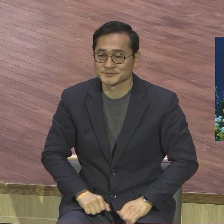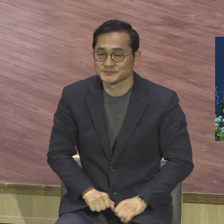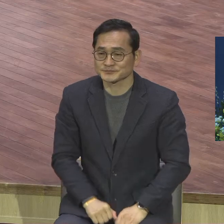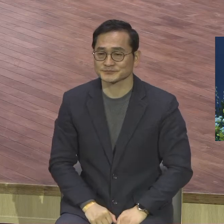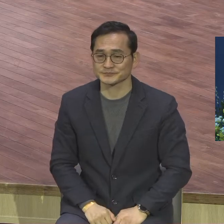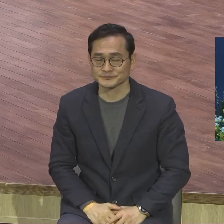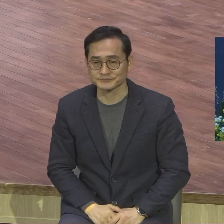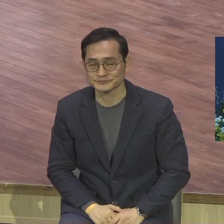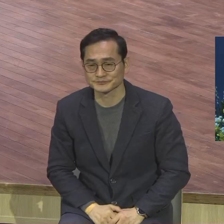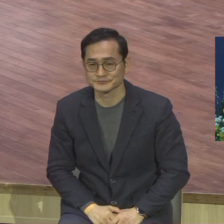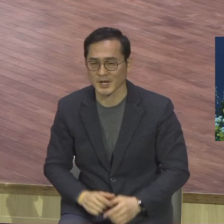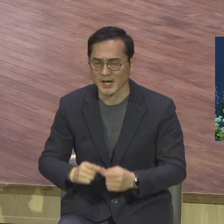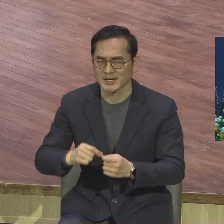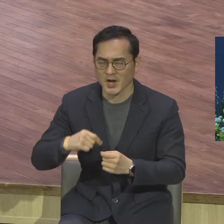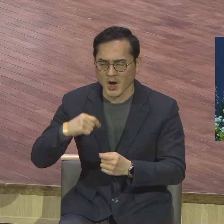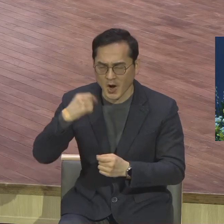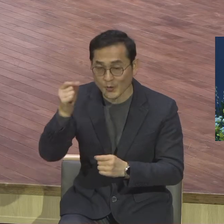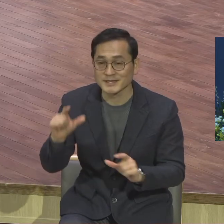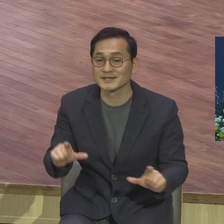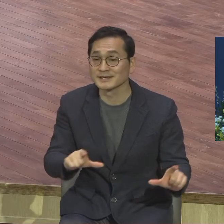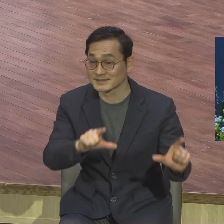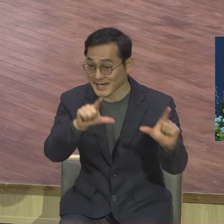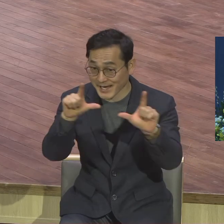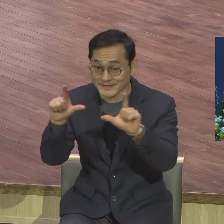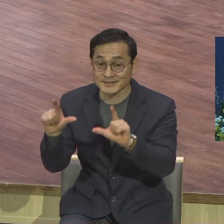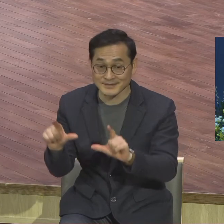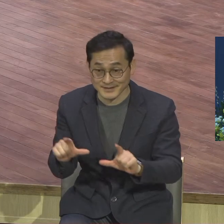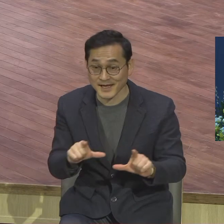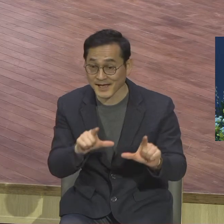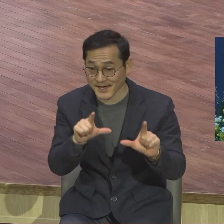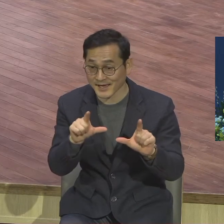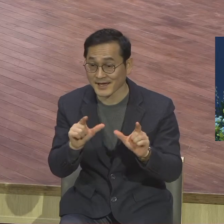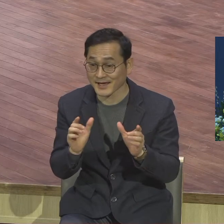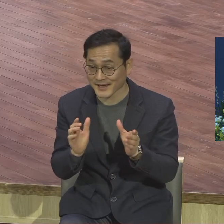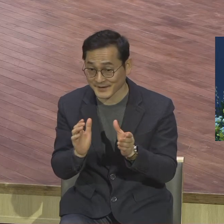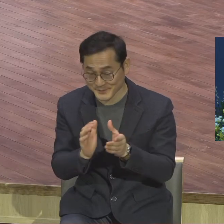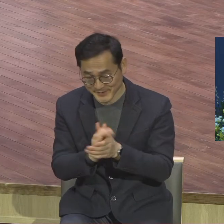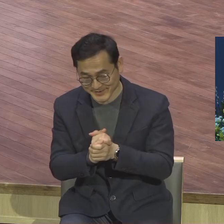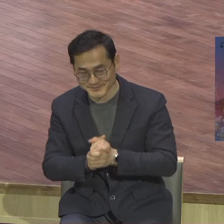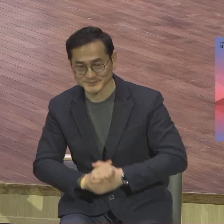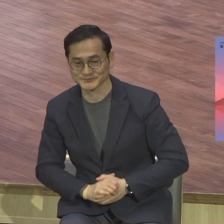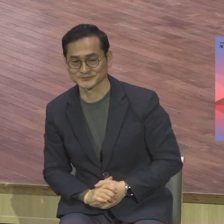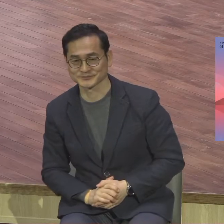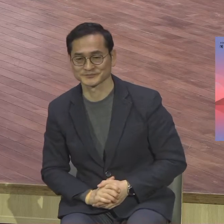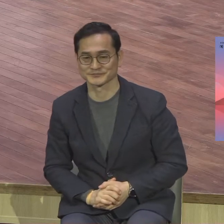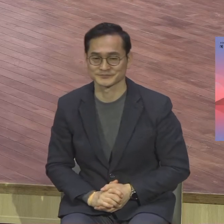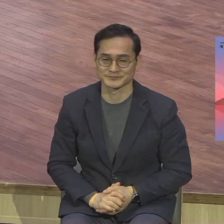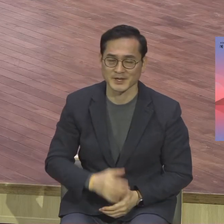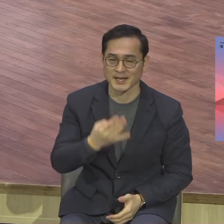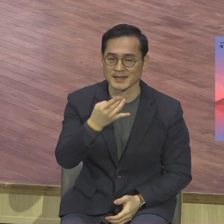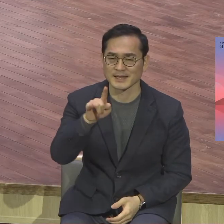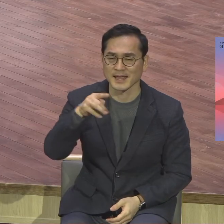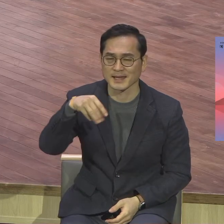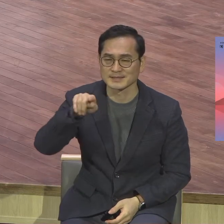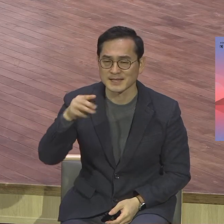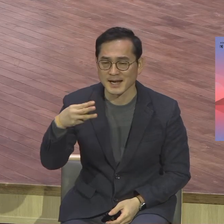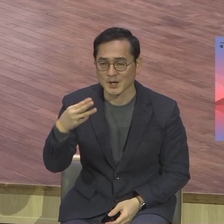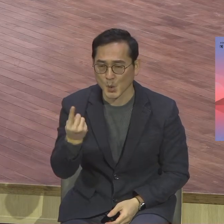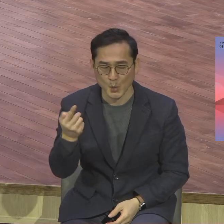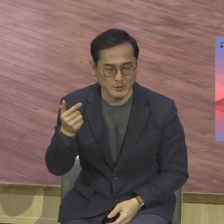영원토록 살리라 하나님 말씀 대산론교전서 3장 6절로 10절까지